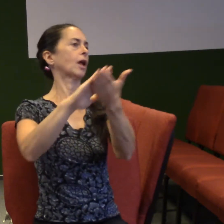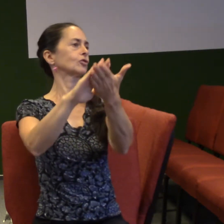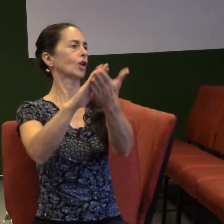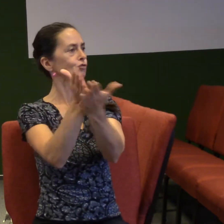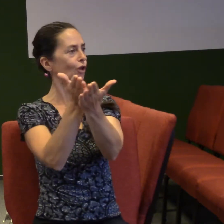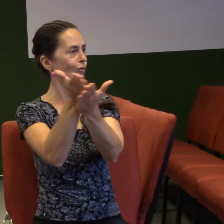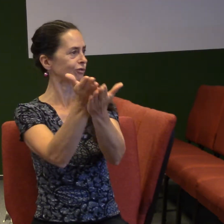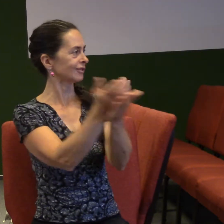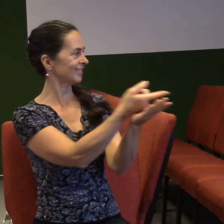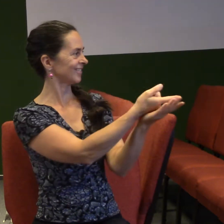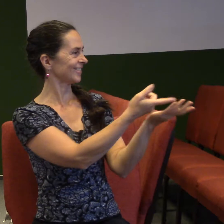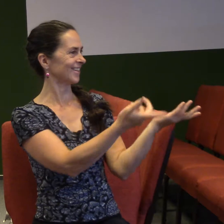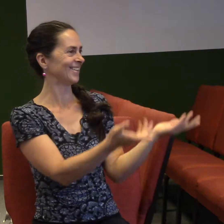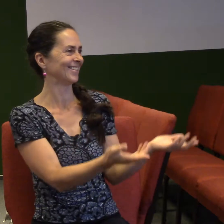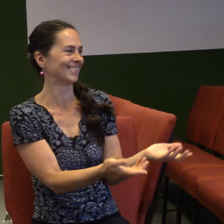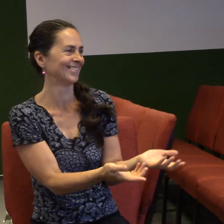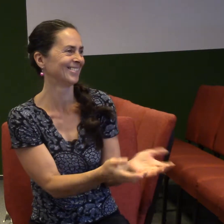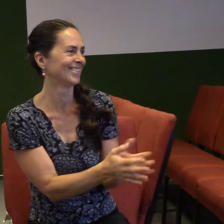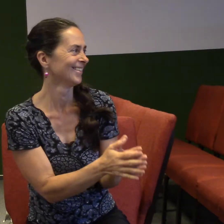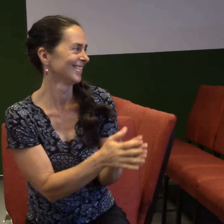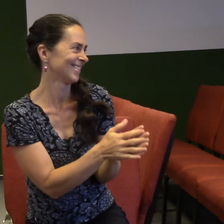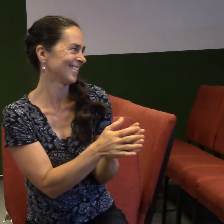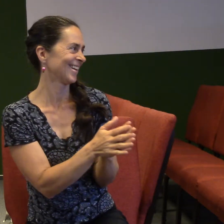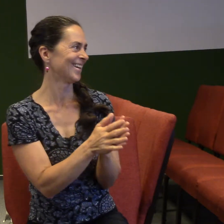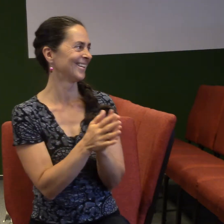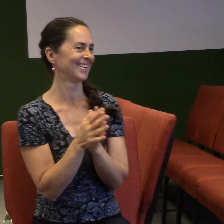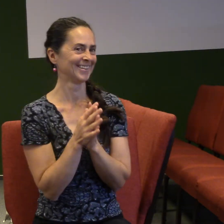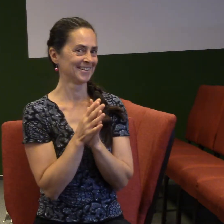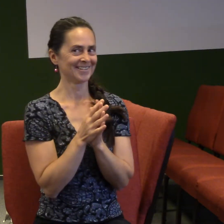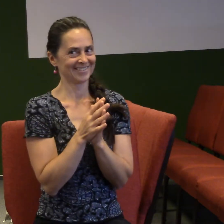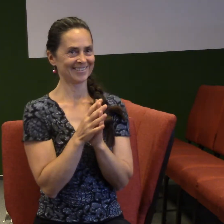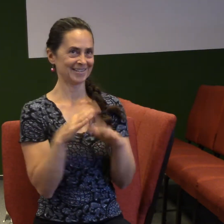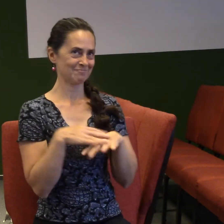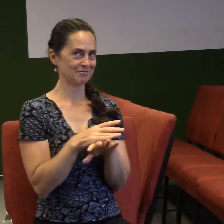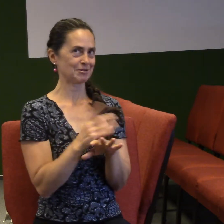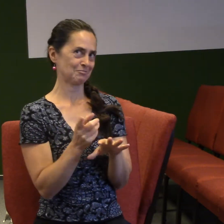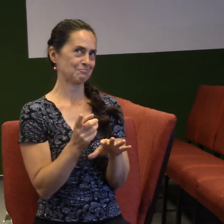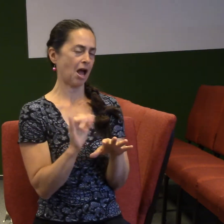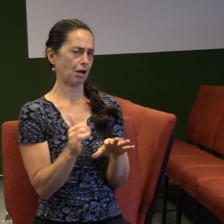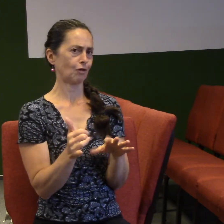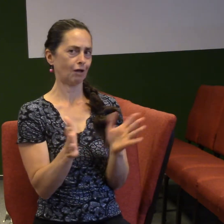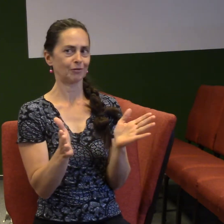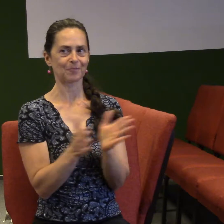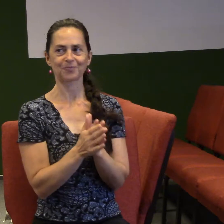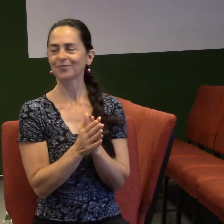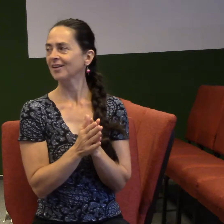jsem, s tím tak trošku jsem si říkal, jehoje, jestli říct, neříct, tak jsem to využil, tuhle přilažitost. Tak,